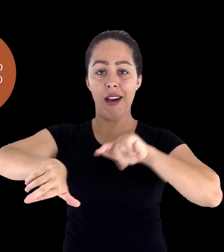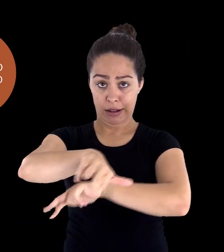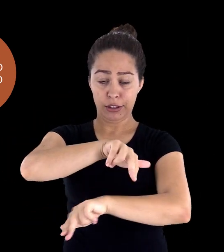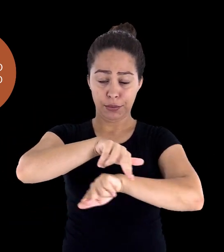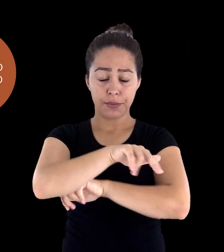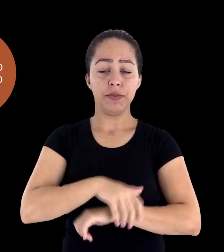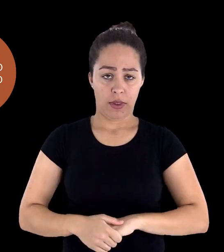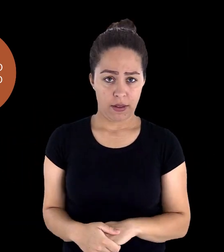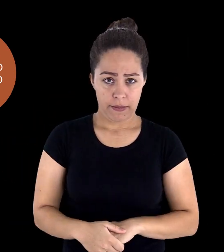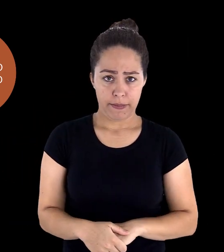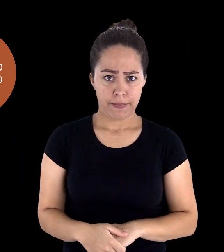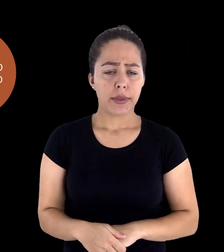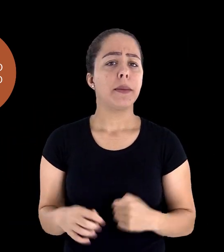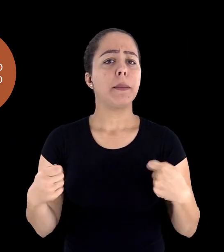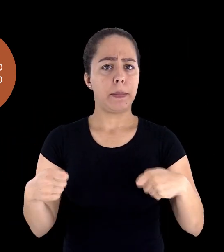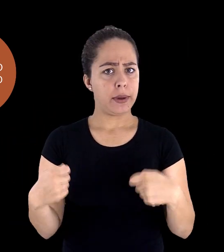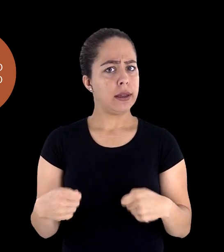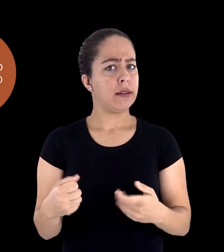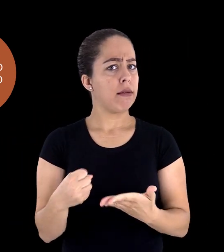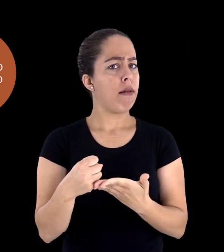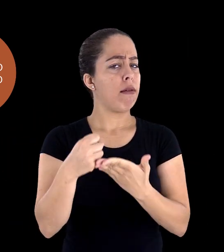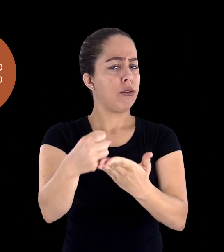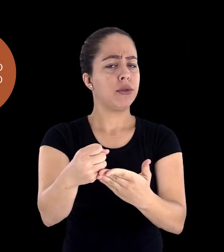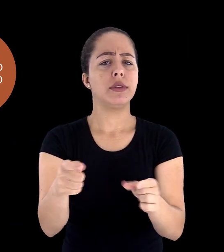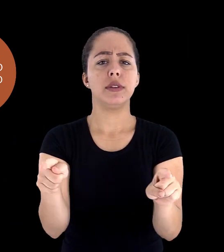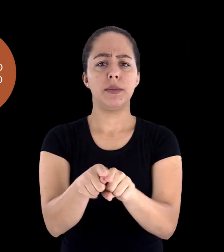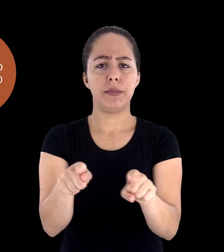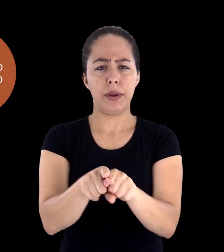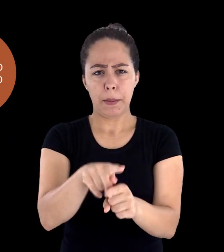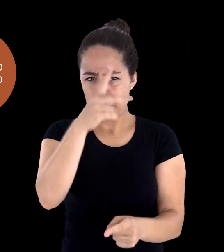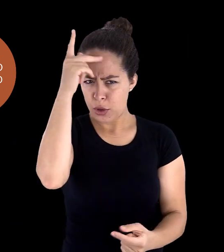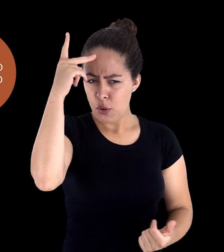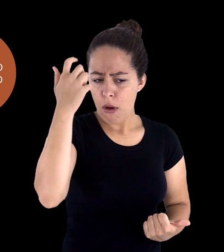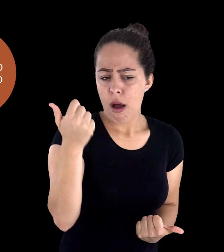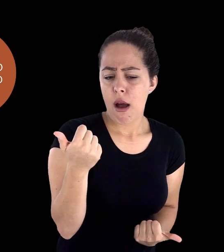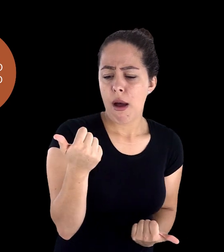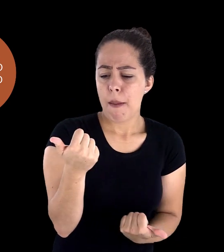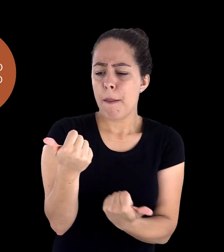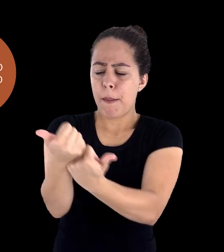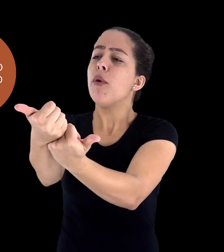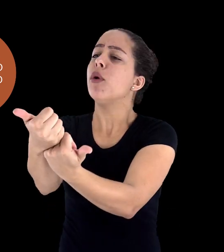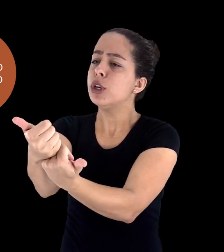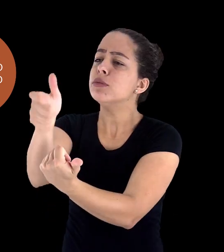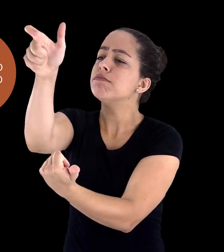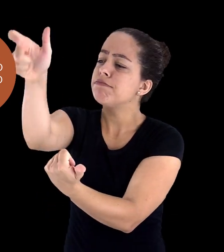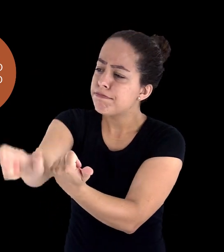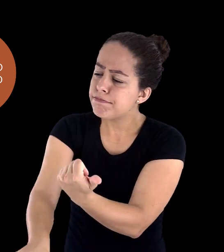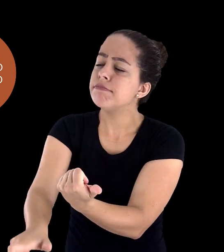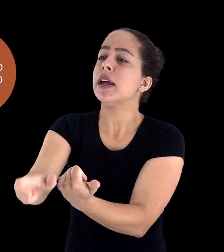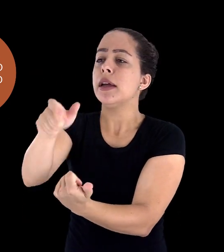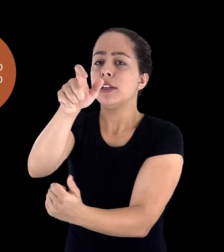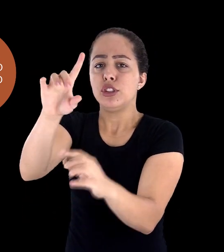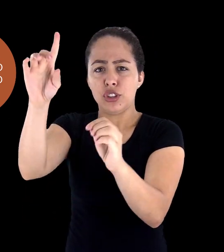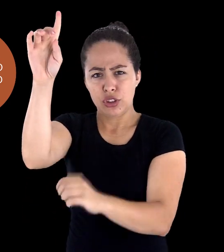estilos, existe a necessidade de auxiliar e apoiar aqueles que apresentam dificuldade,